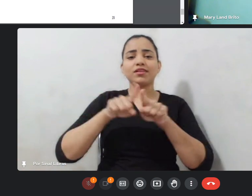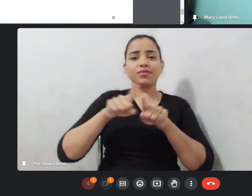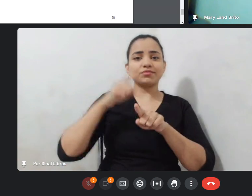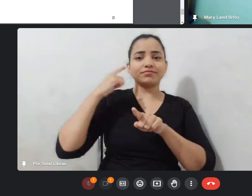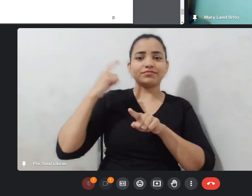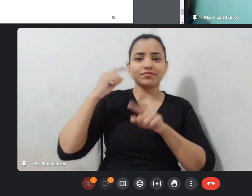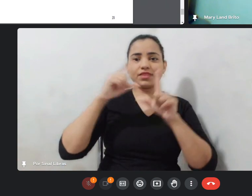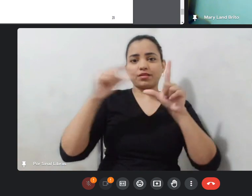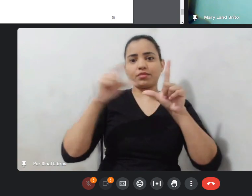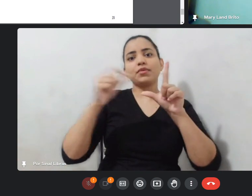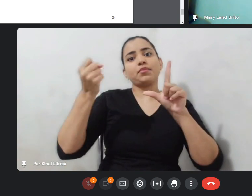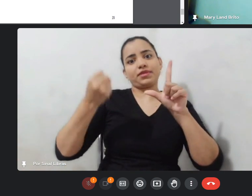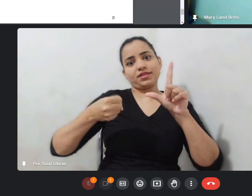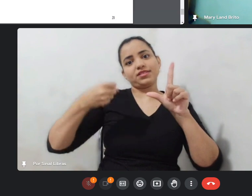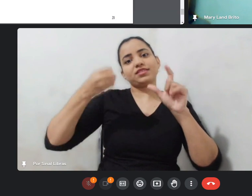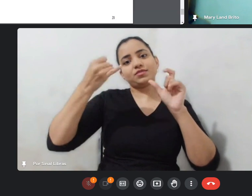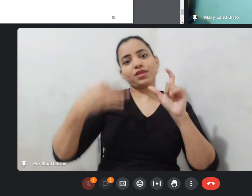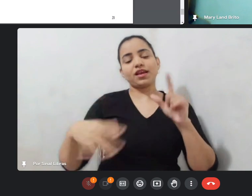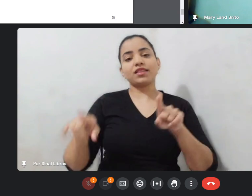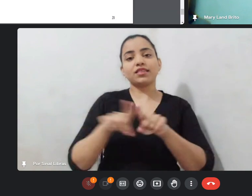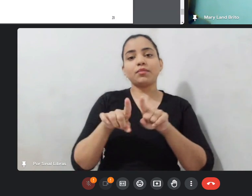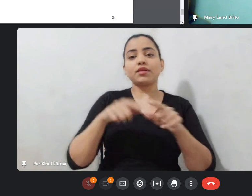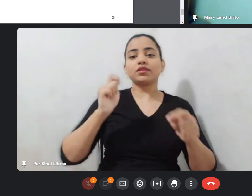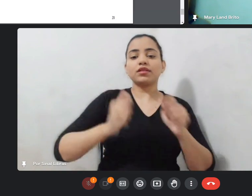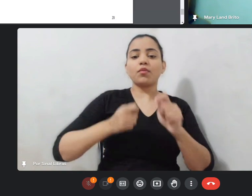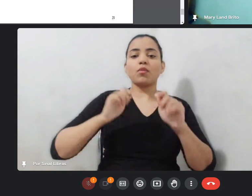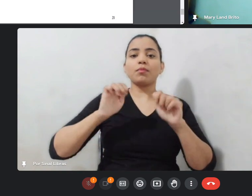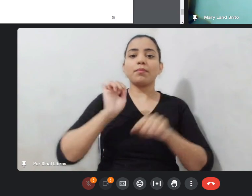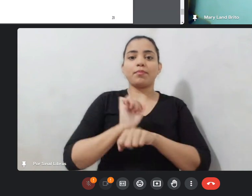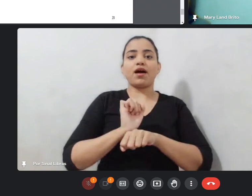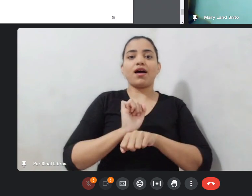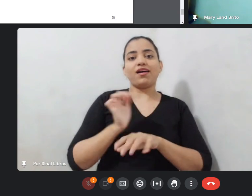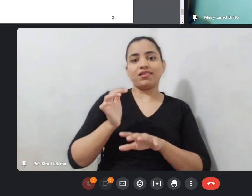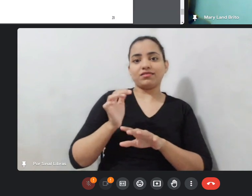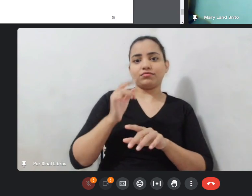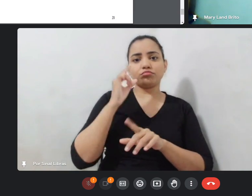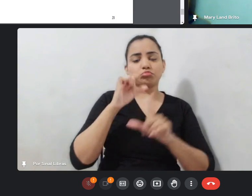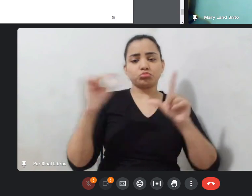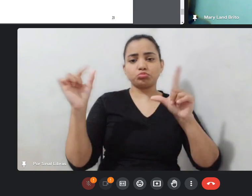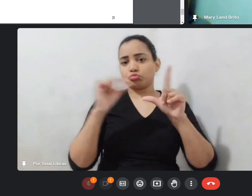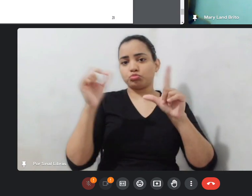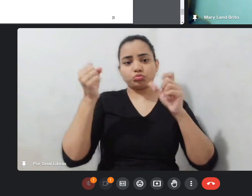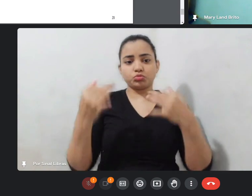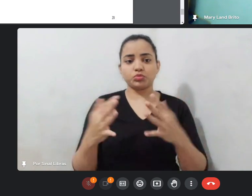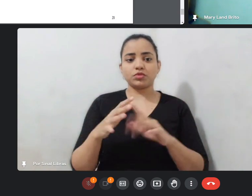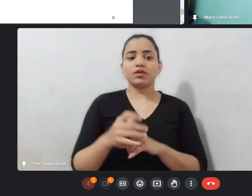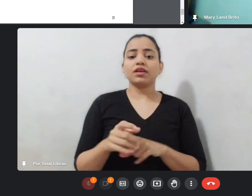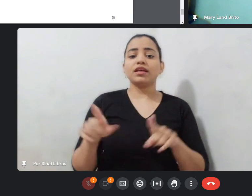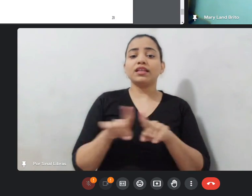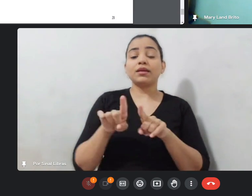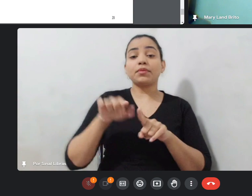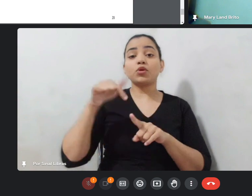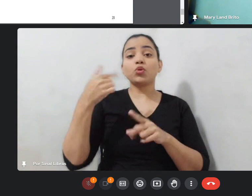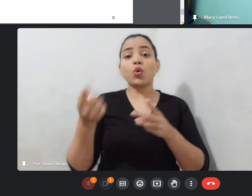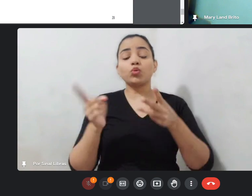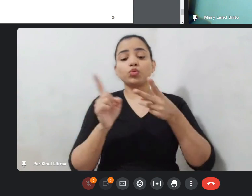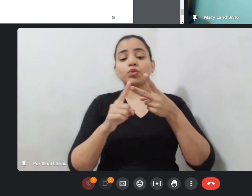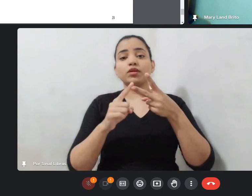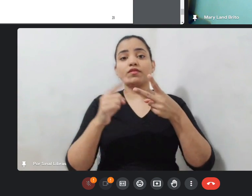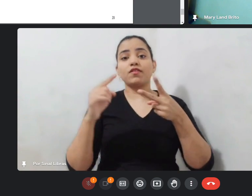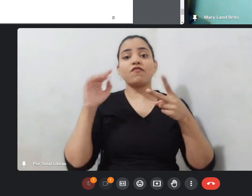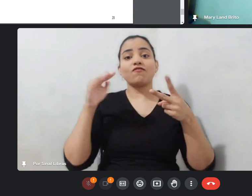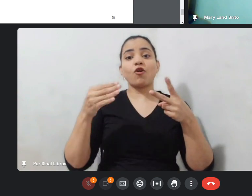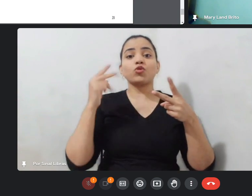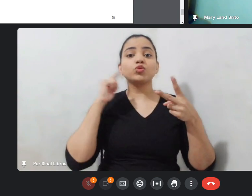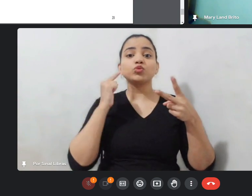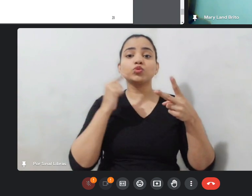surdo vá entrando nessa ambiência sonora. E um outro meio que se comunica com os surdos é a janela de libras, que alguns de vocês